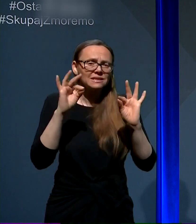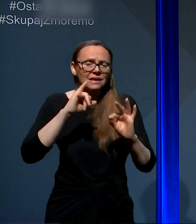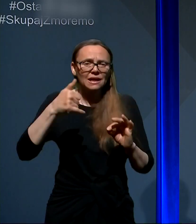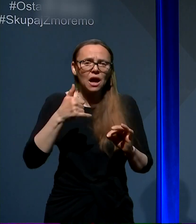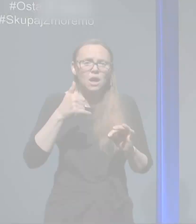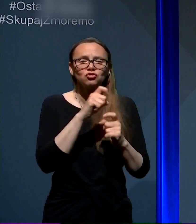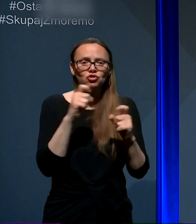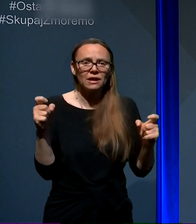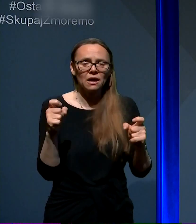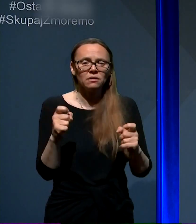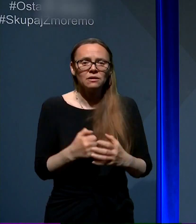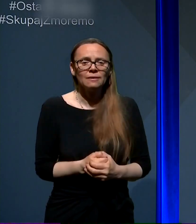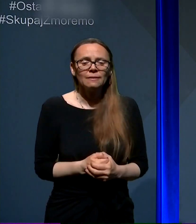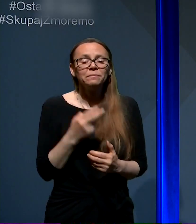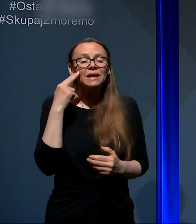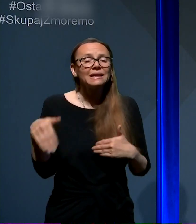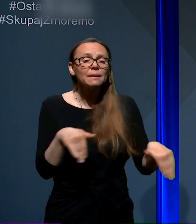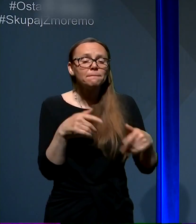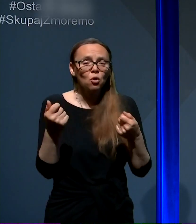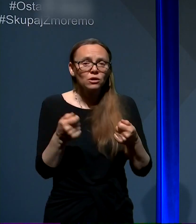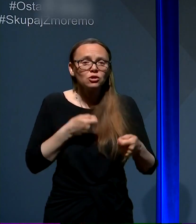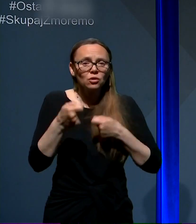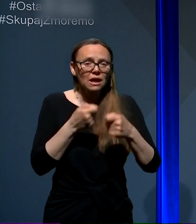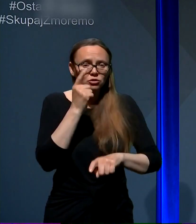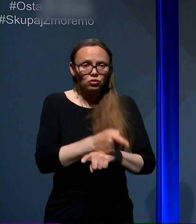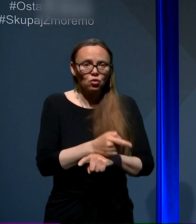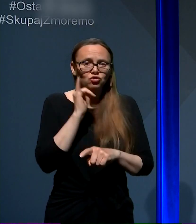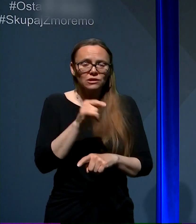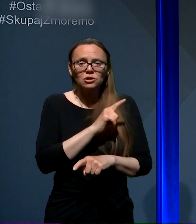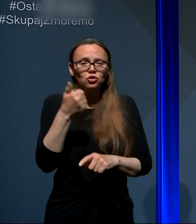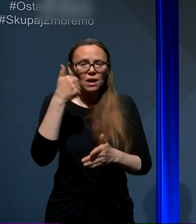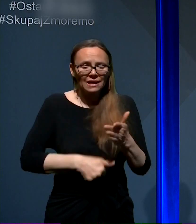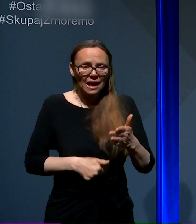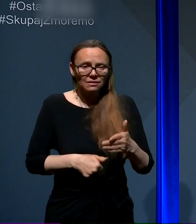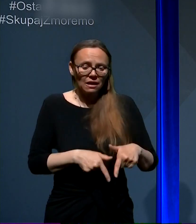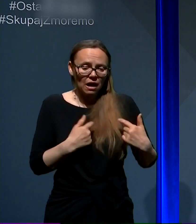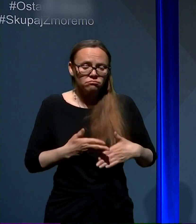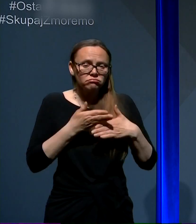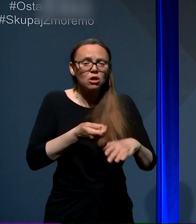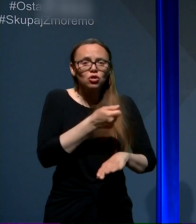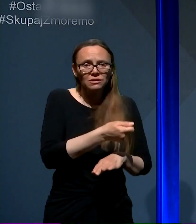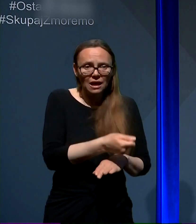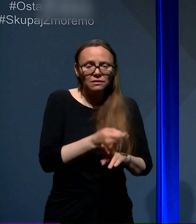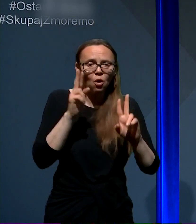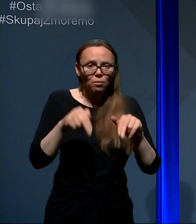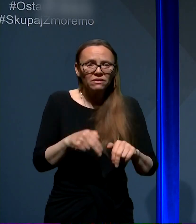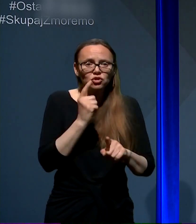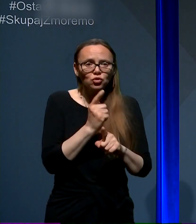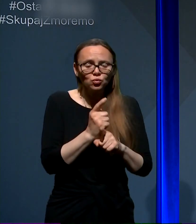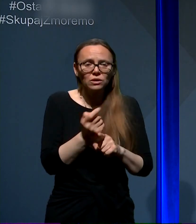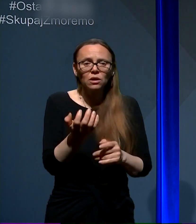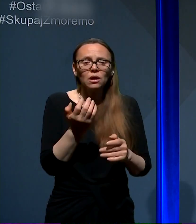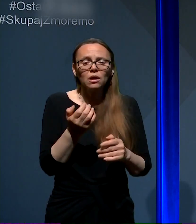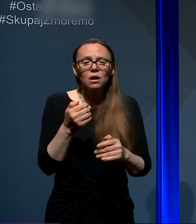2020. Grede pokojnin je dodatno določeno, da so do enkratnega solidarnega dodatka upravičeni tudi uživavci